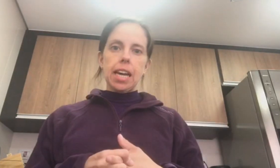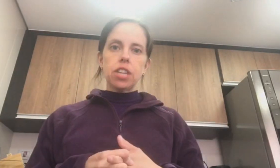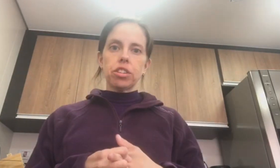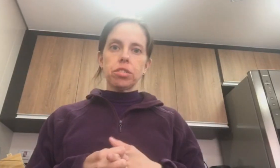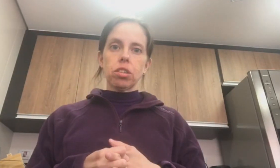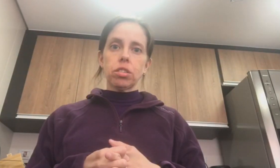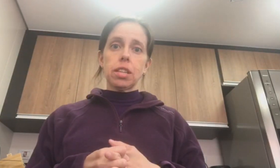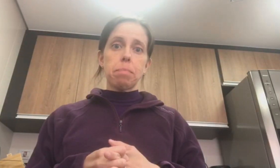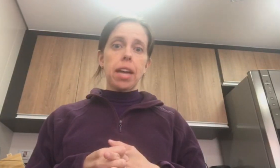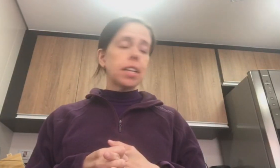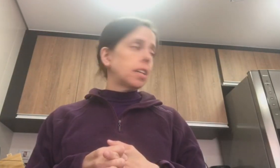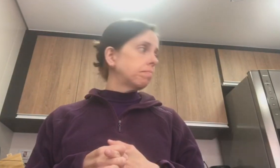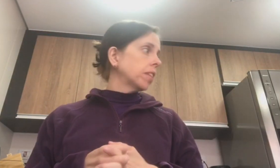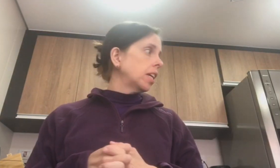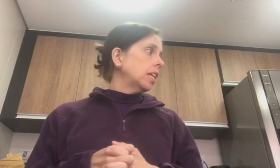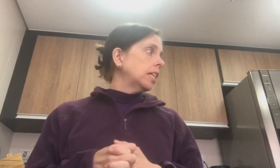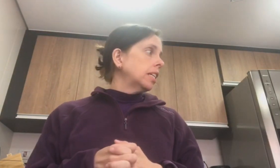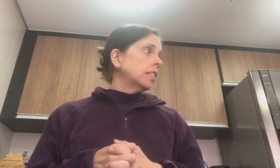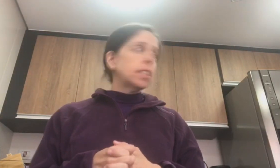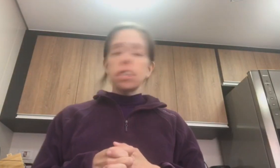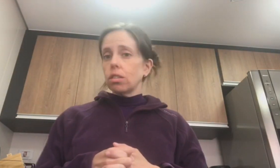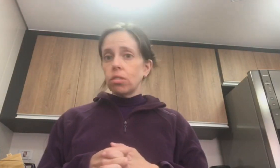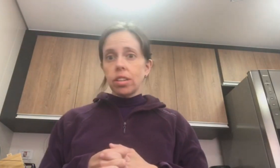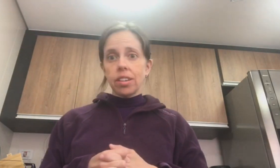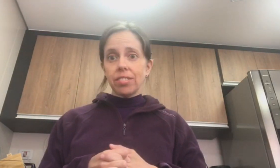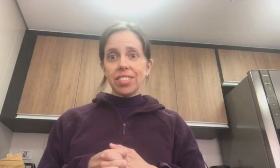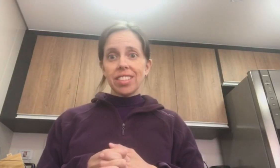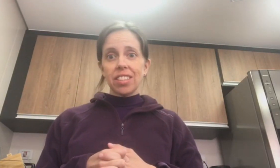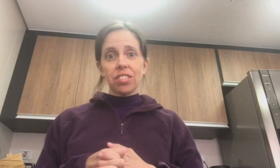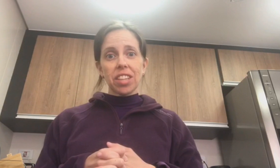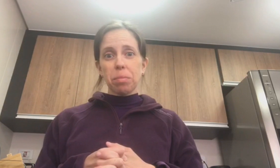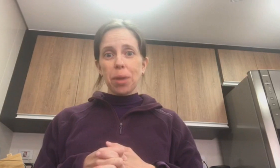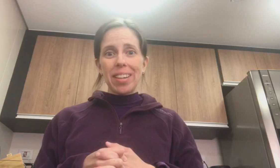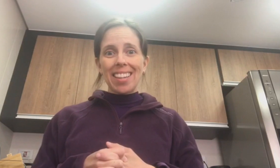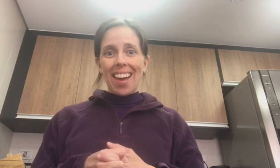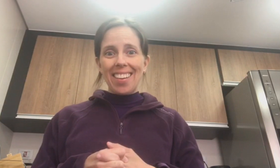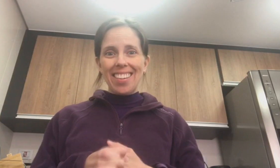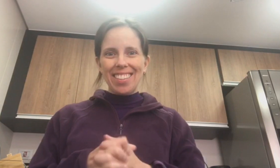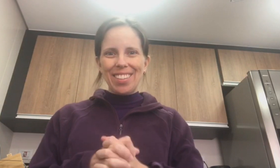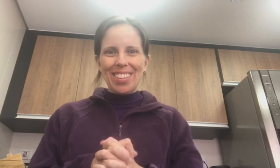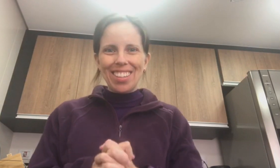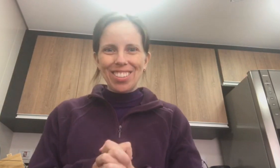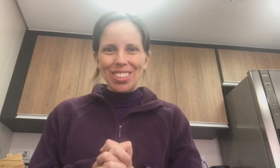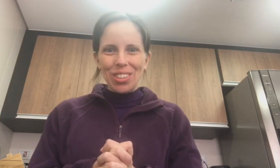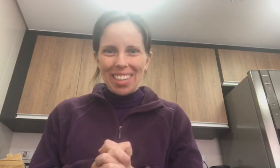achar os negócios da máquina. Senão, vocês vão ter que me aguentar com áudio ruim.